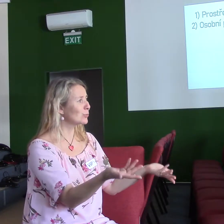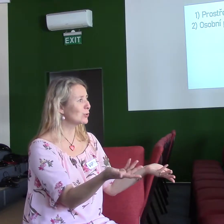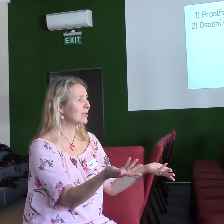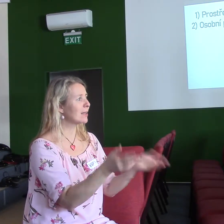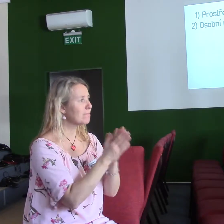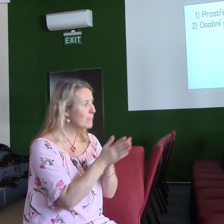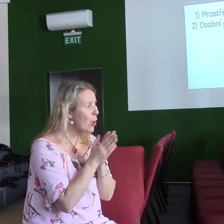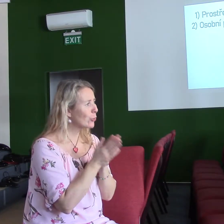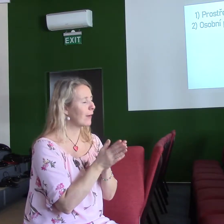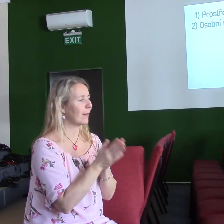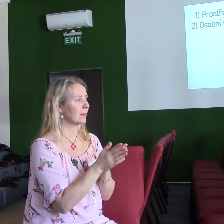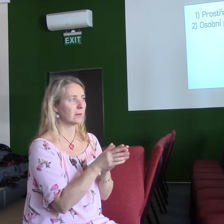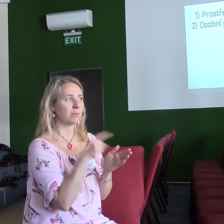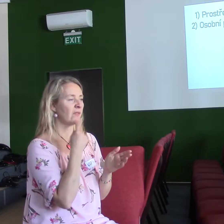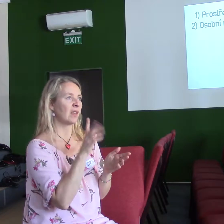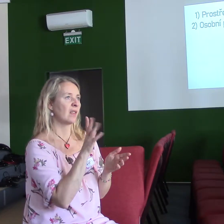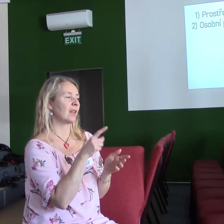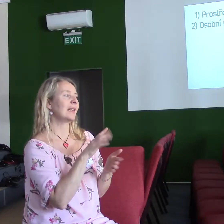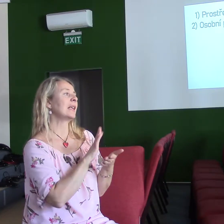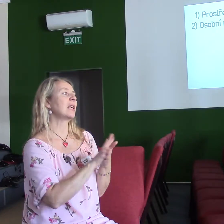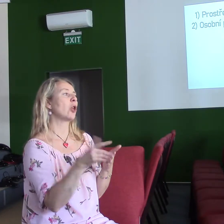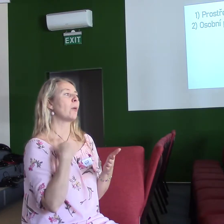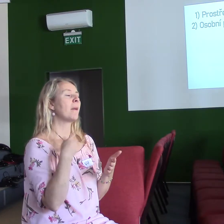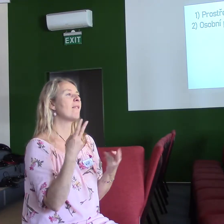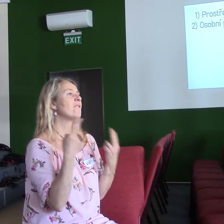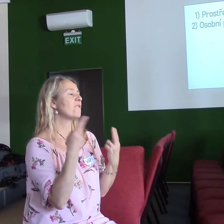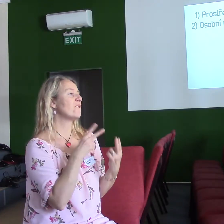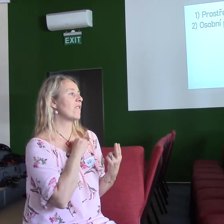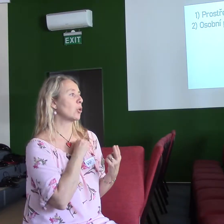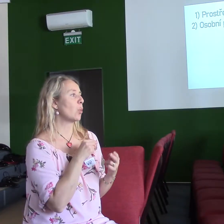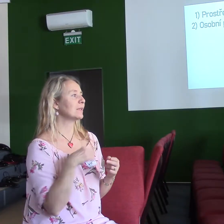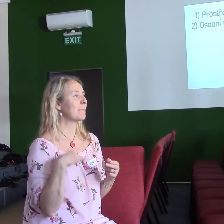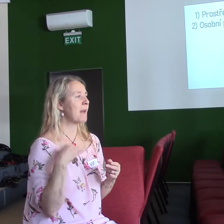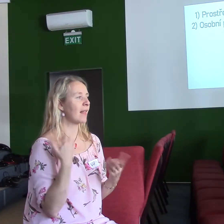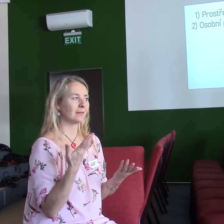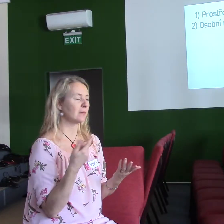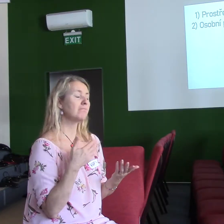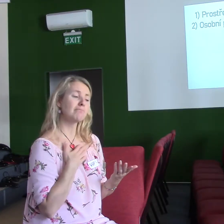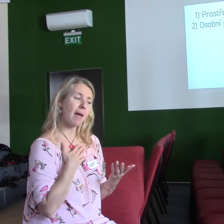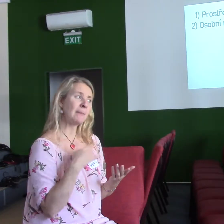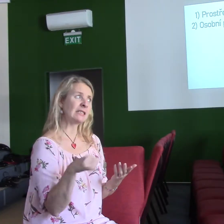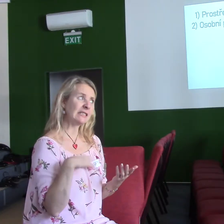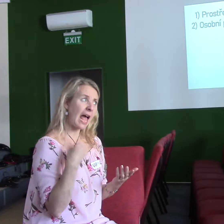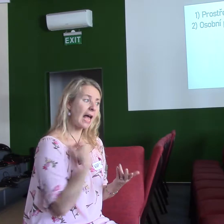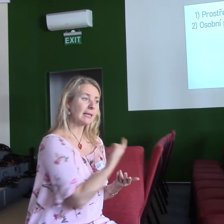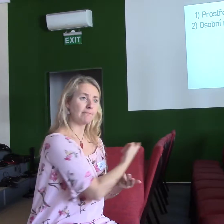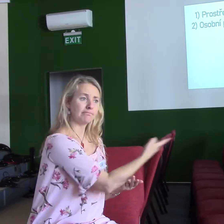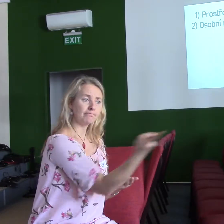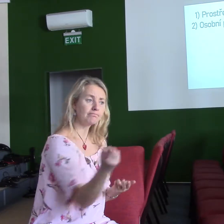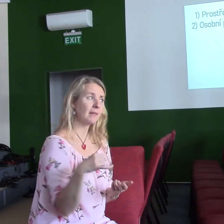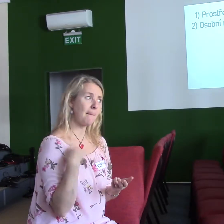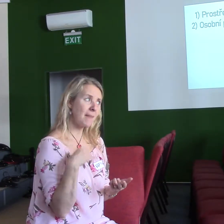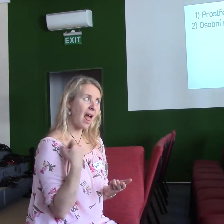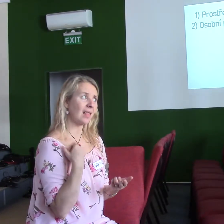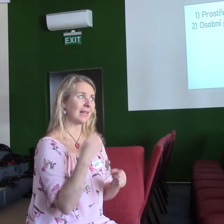Víte, osobní vedení neznamená jenom to, že člověk je vedoucí mládeže, znamená to o tom, že mám zájem o ty další, že mám zájem o tu mladou generaci,